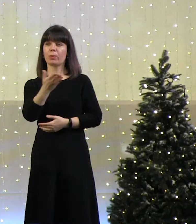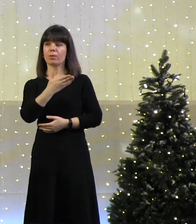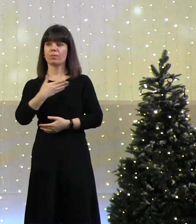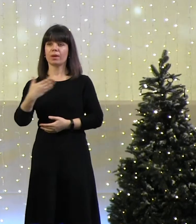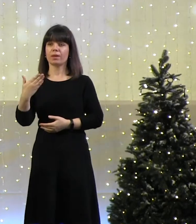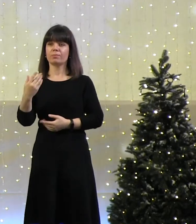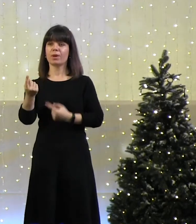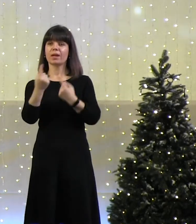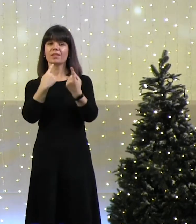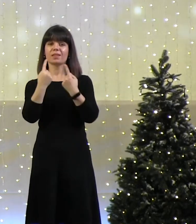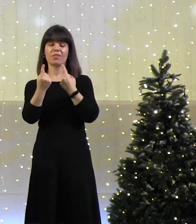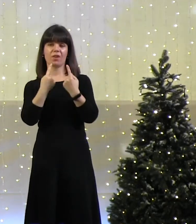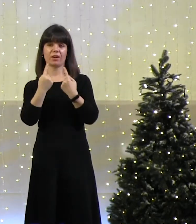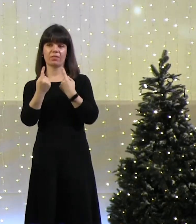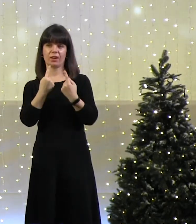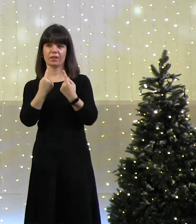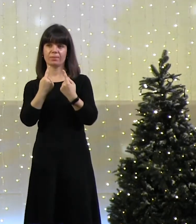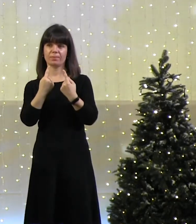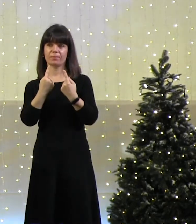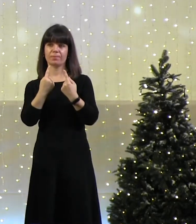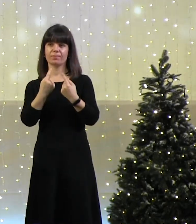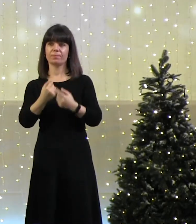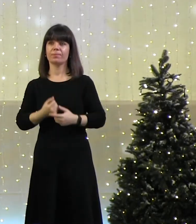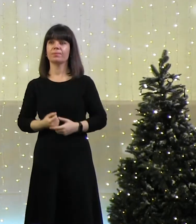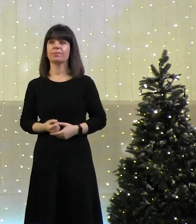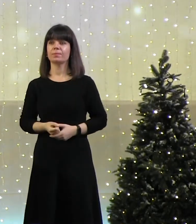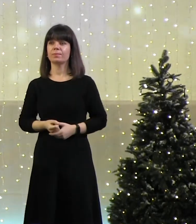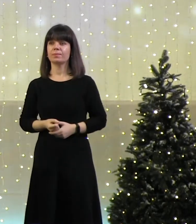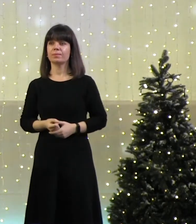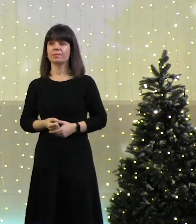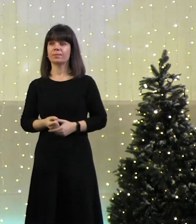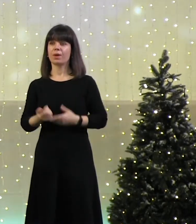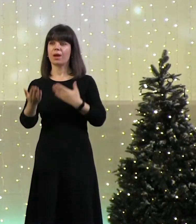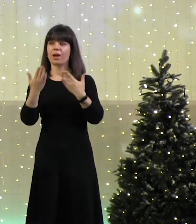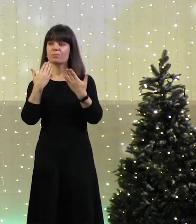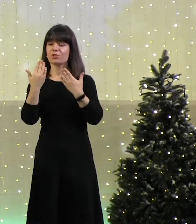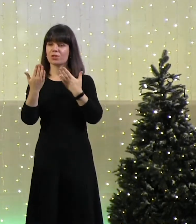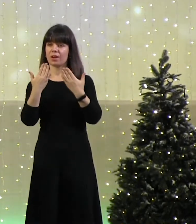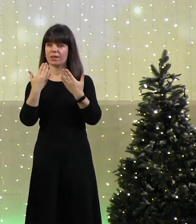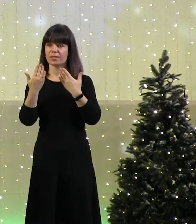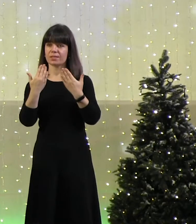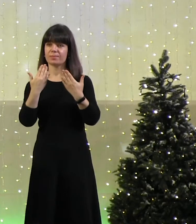разговаривали, общались.